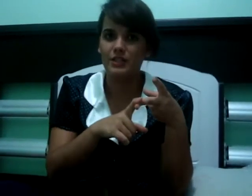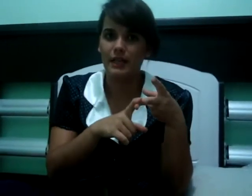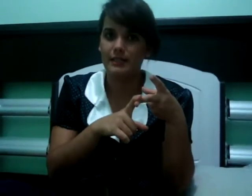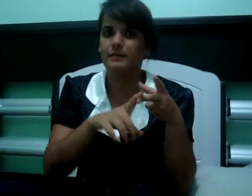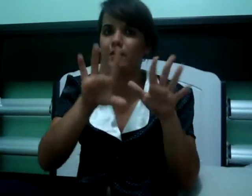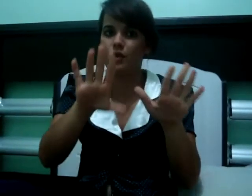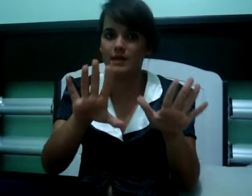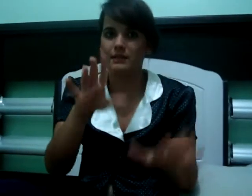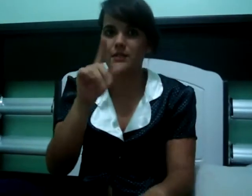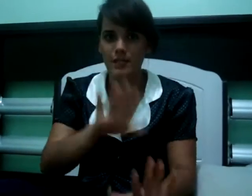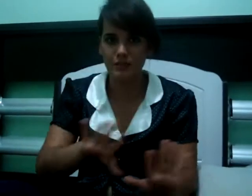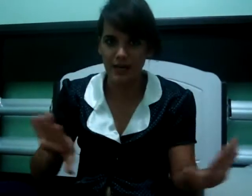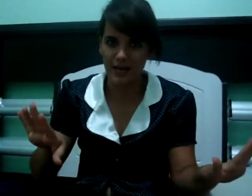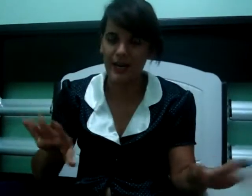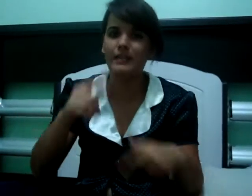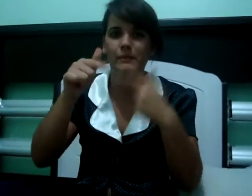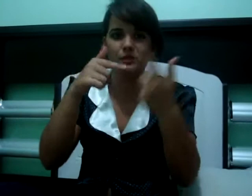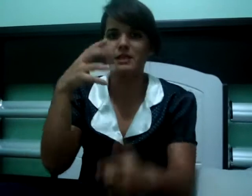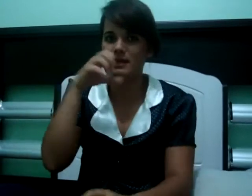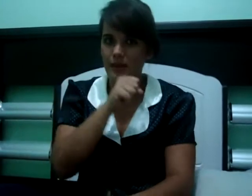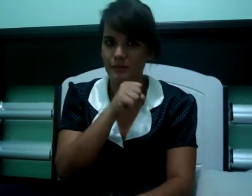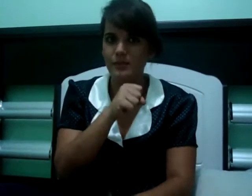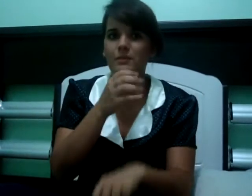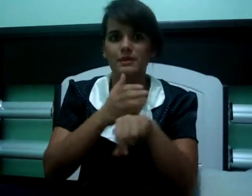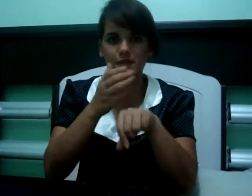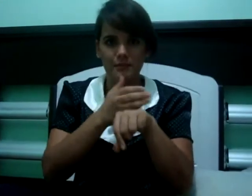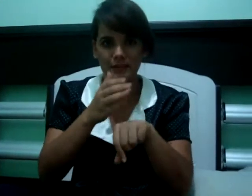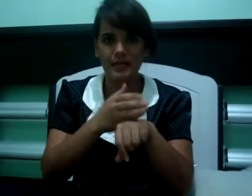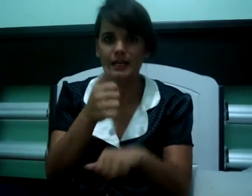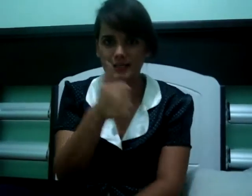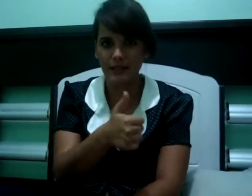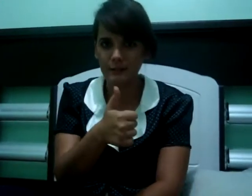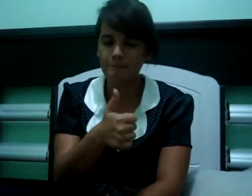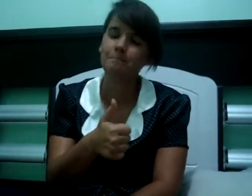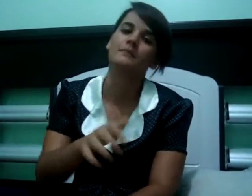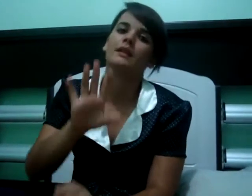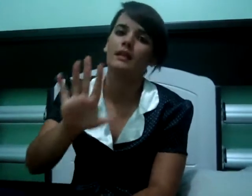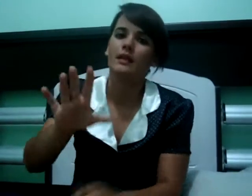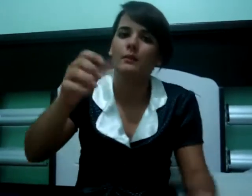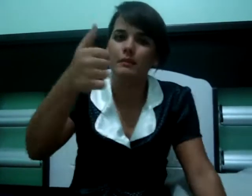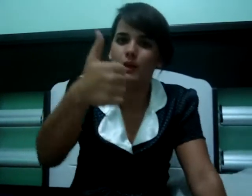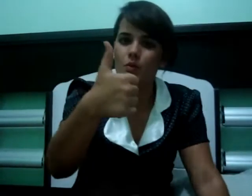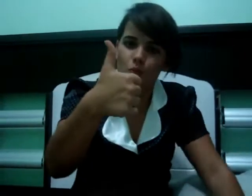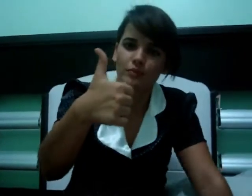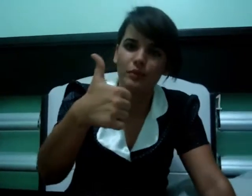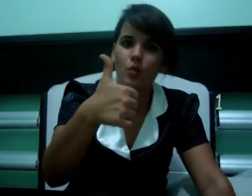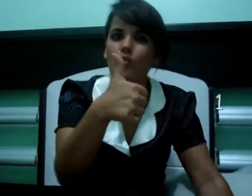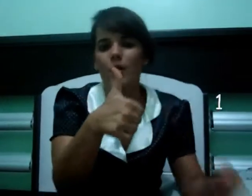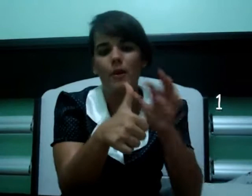cardinais. Eu vou começar fazendo bem devagar e depois eu faço mais rapidinho para vocês treinarem, certo? Então, primeiro o 1. O 1 é o